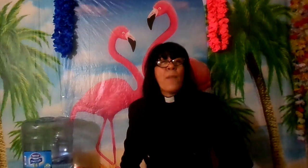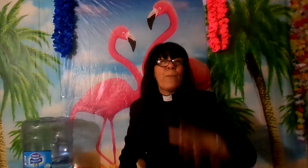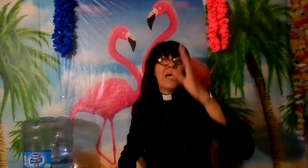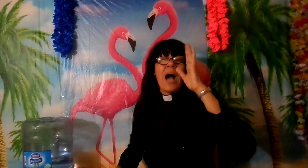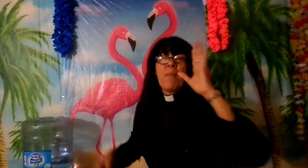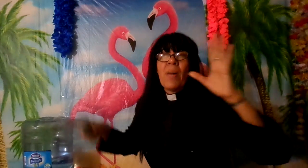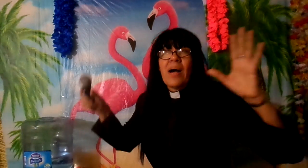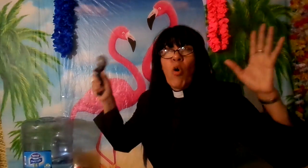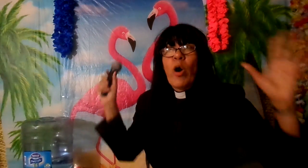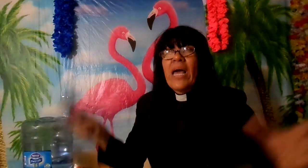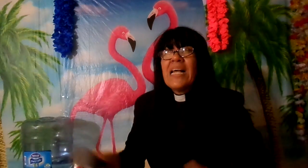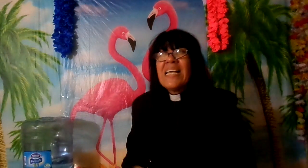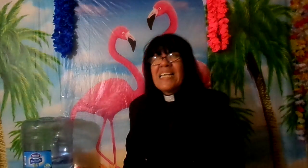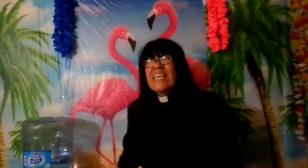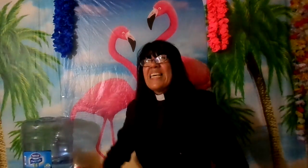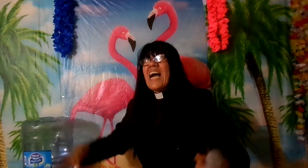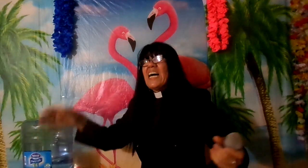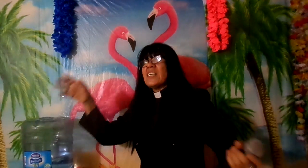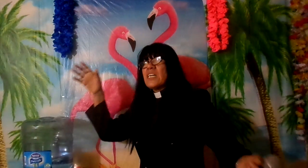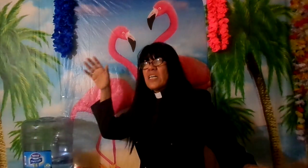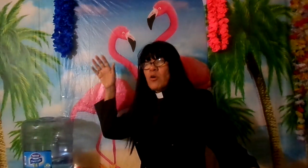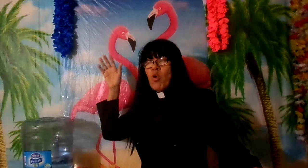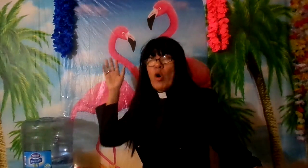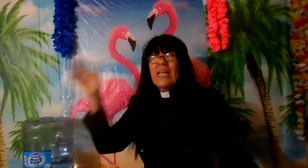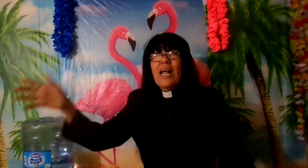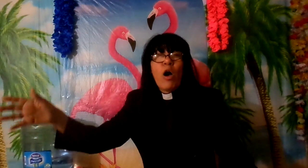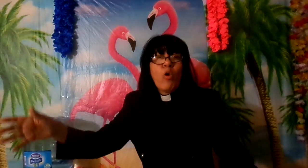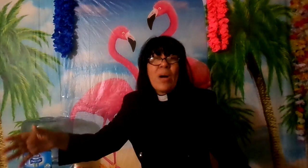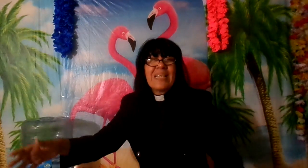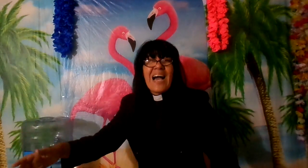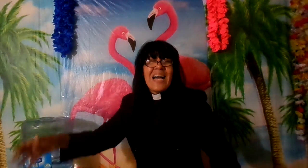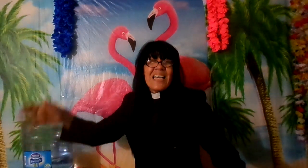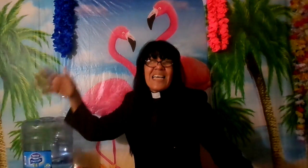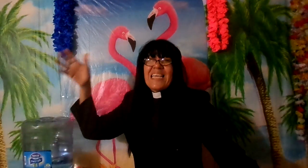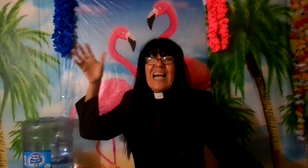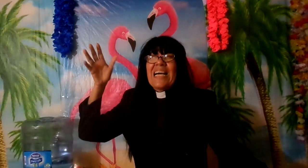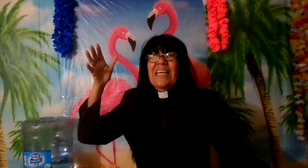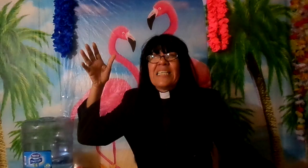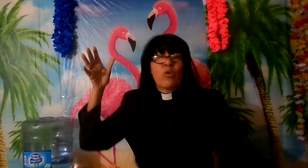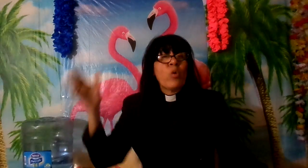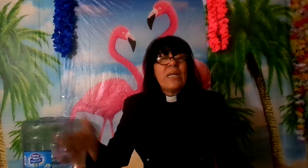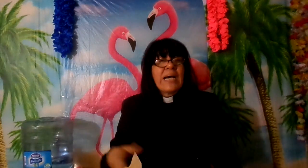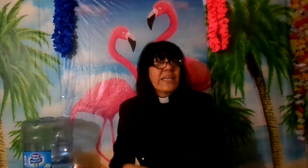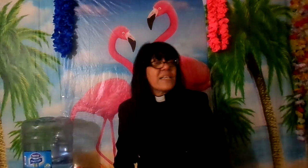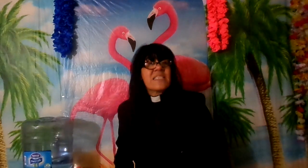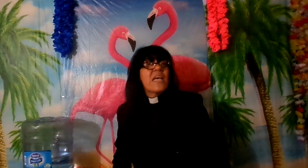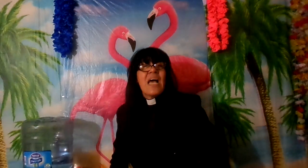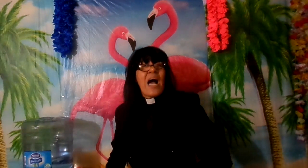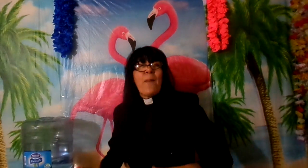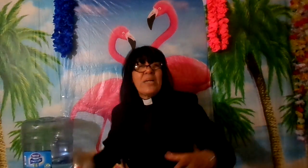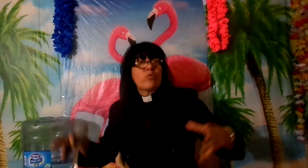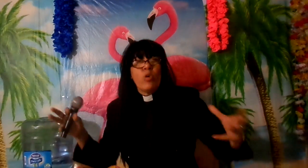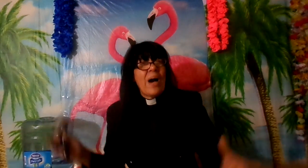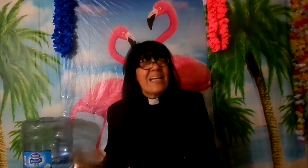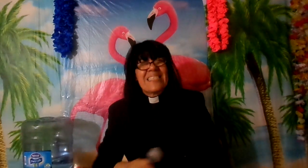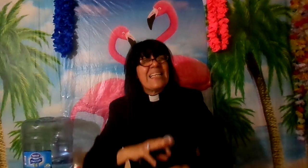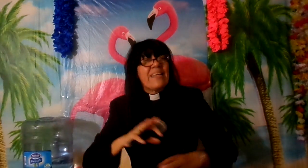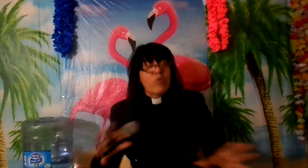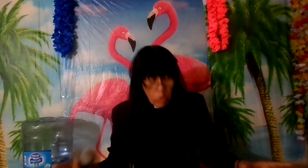coger y a cogerla a la humanidad y a destruirla quiere decir a perturbar a hacerle de todo